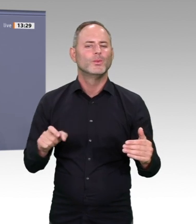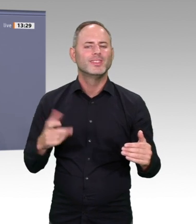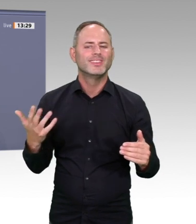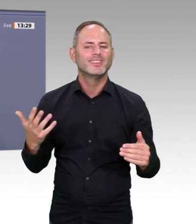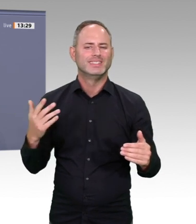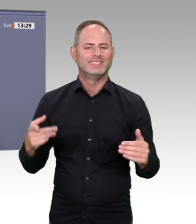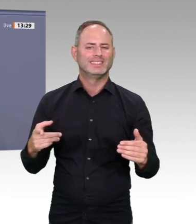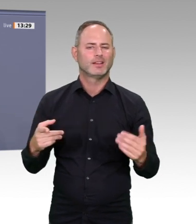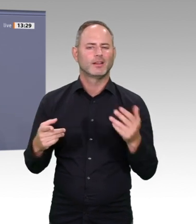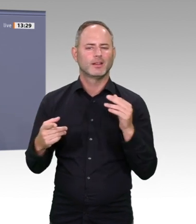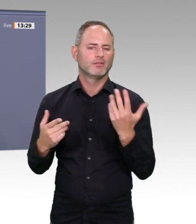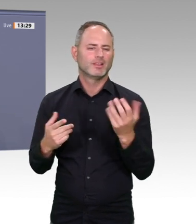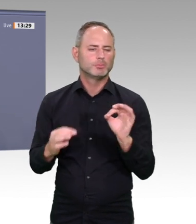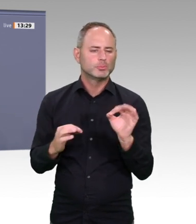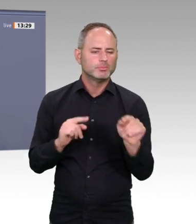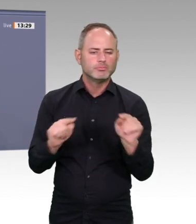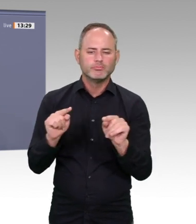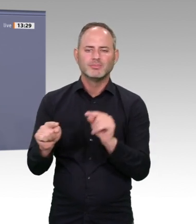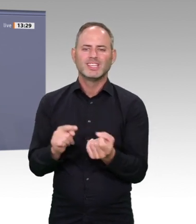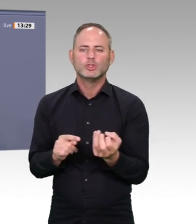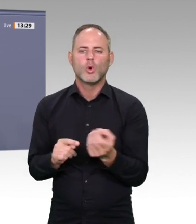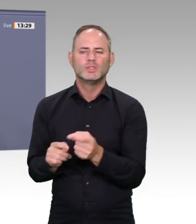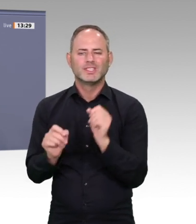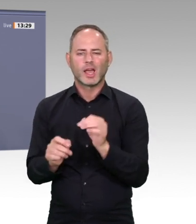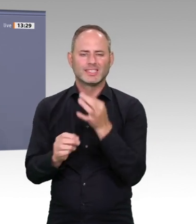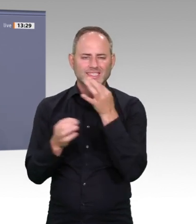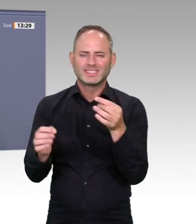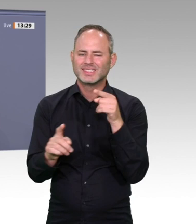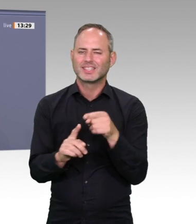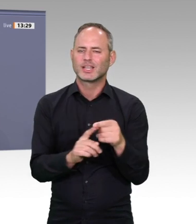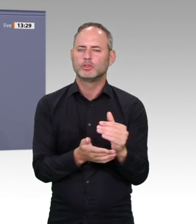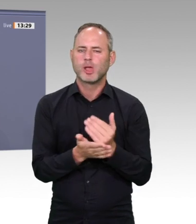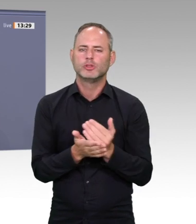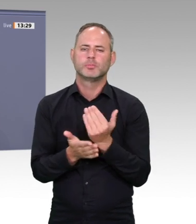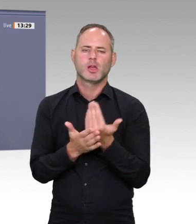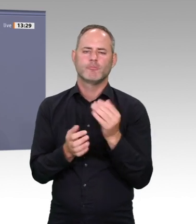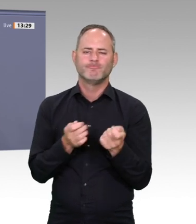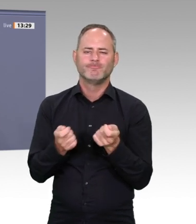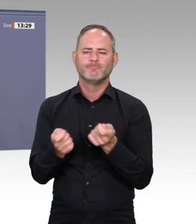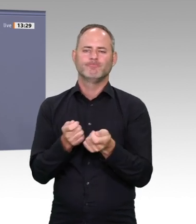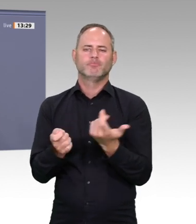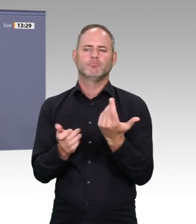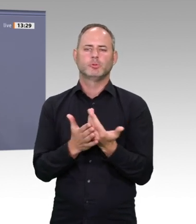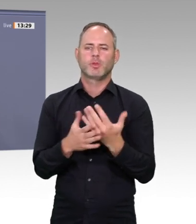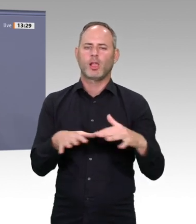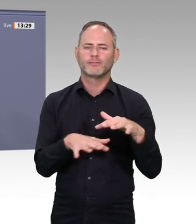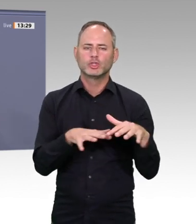vorlegen und dann eben hier auch völlig ignorieren, dass gerade in diesem Bereich erhebliche Energiemengen verheizt werden.